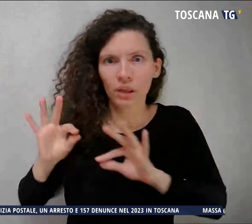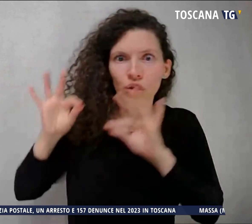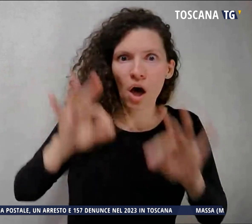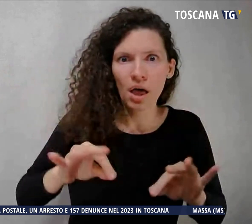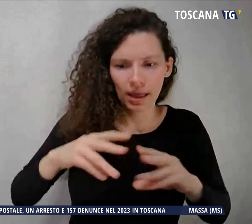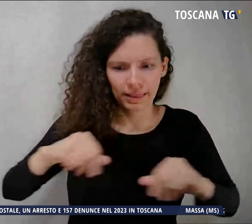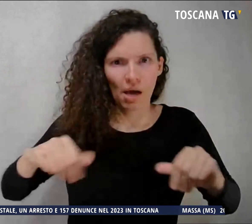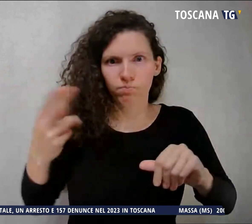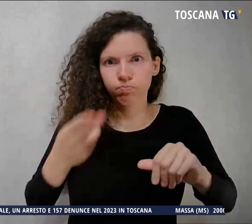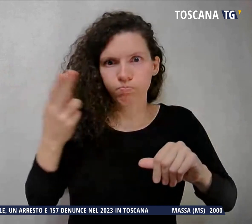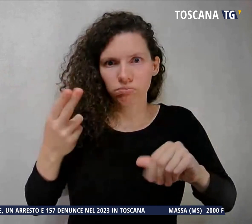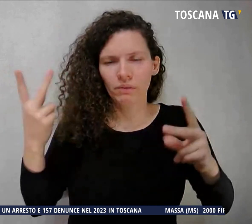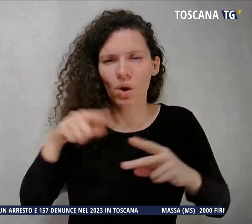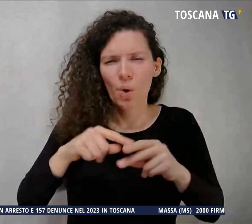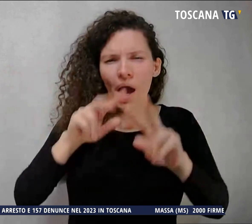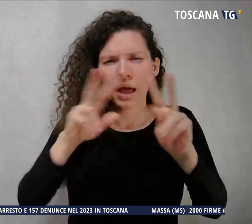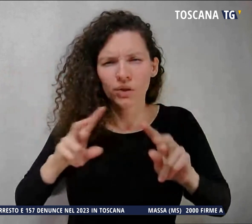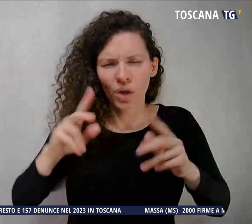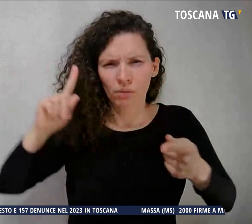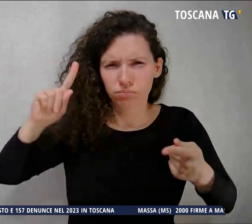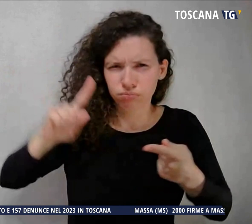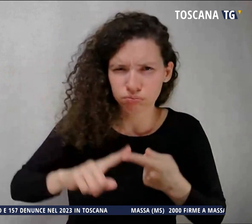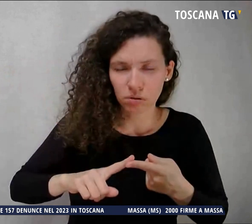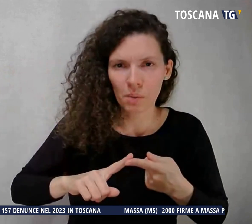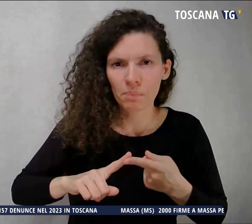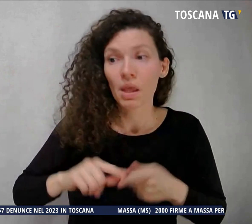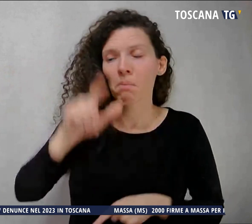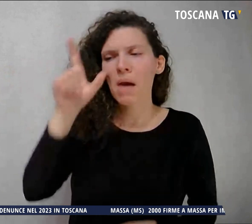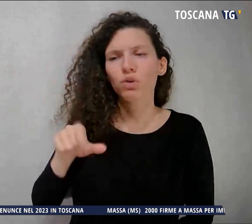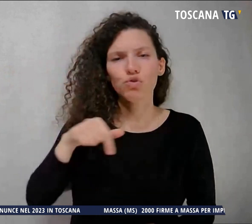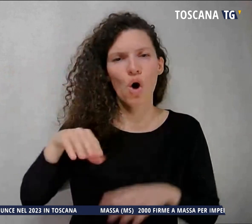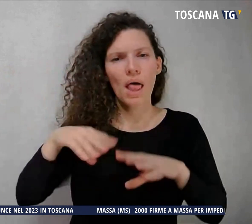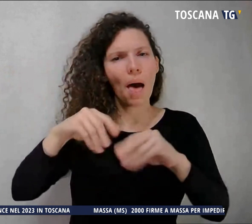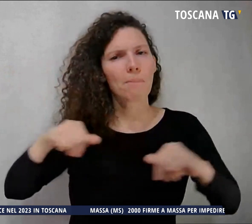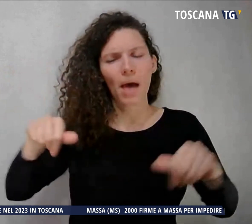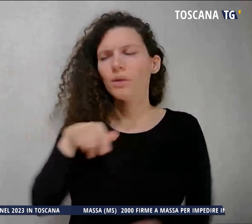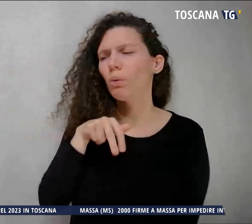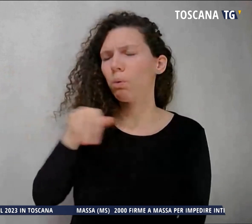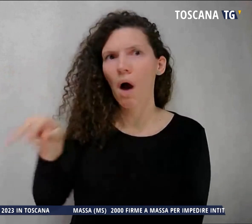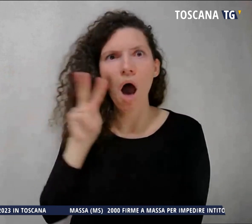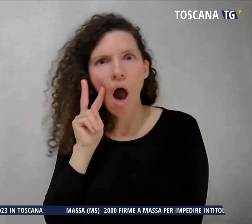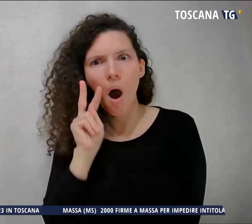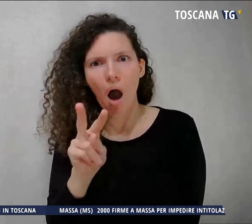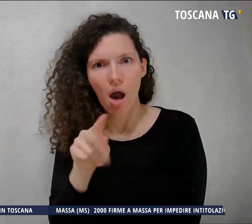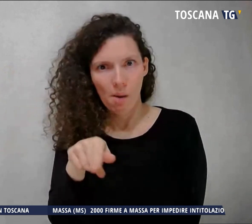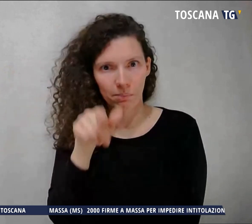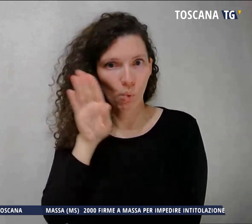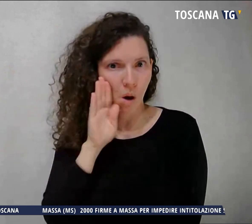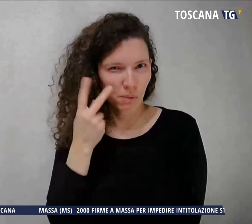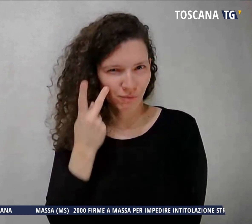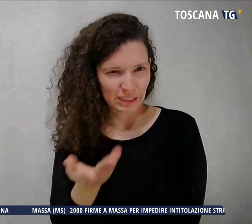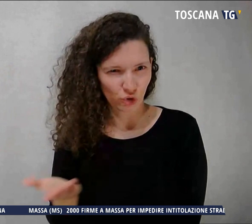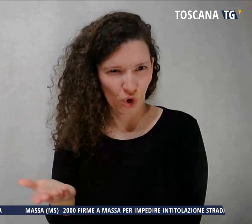energie. Una passante sulla spiaggia si accorta per fortuna della situazione, allertato subito